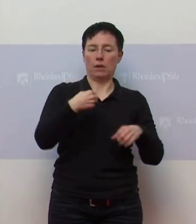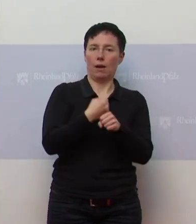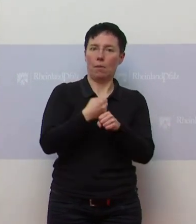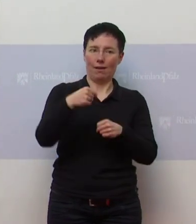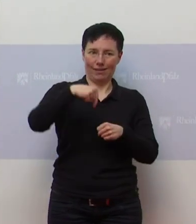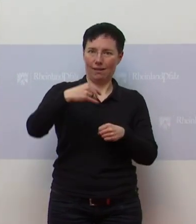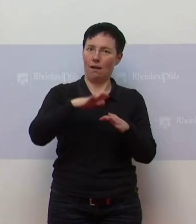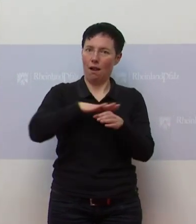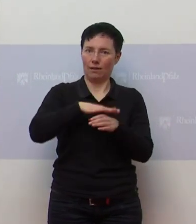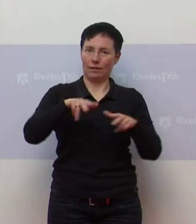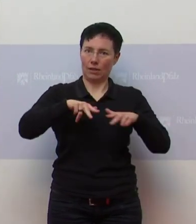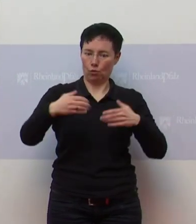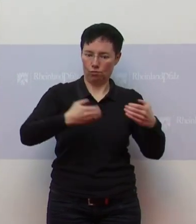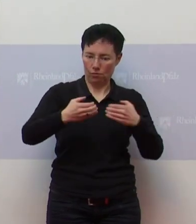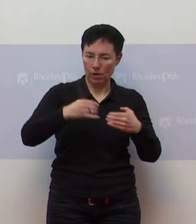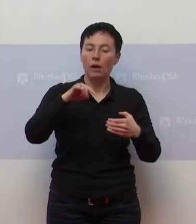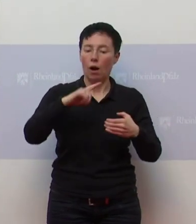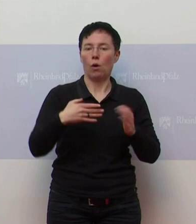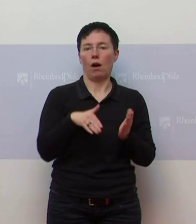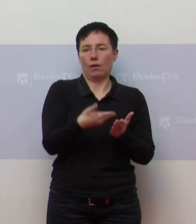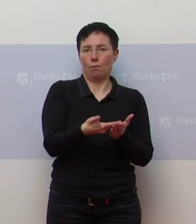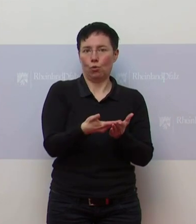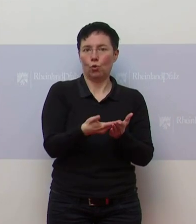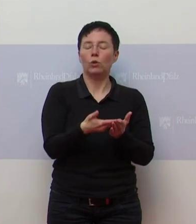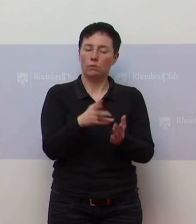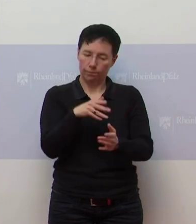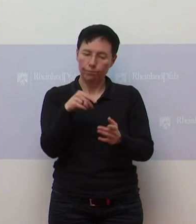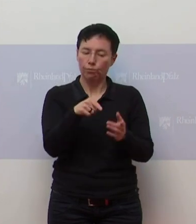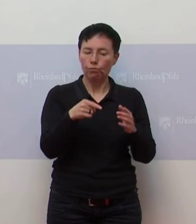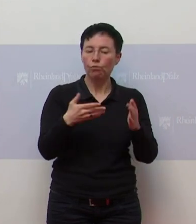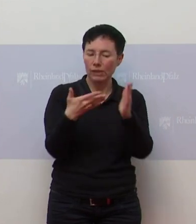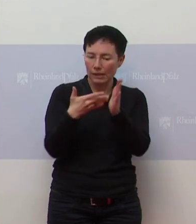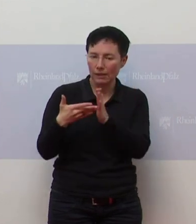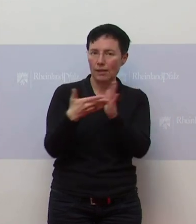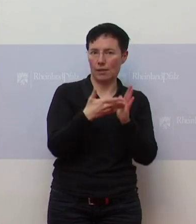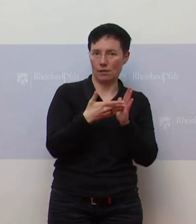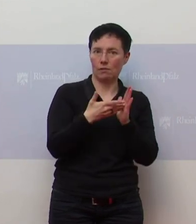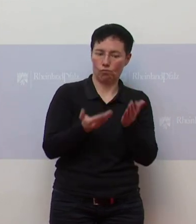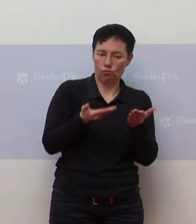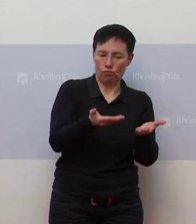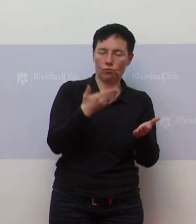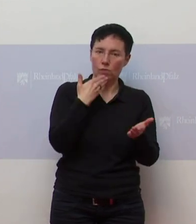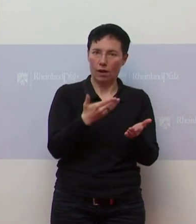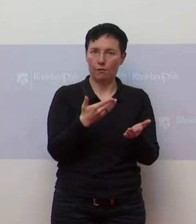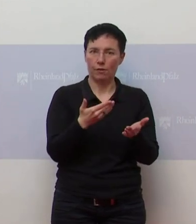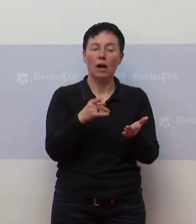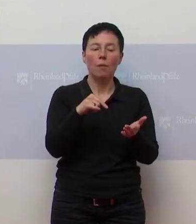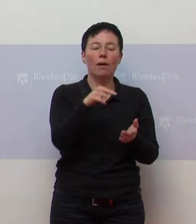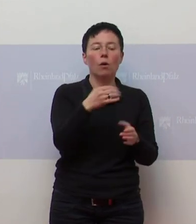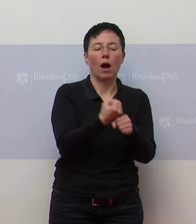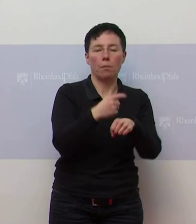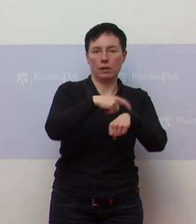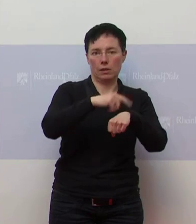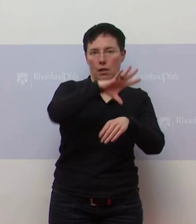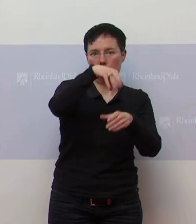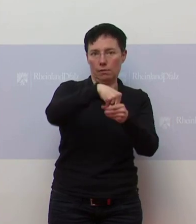Testangebot durch den flächendeckenden Ausbau der Testinfrastruktur. Unter Teststellen unter Anrechnung auf die Arbeitszeit